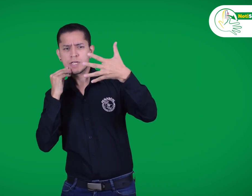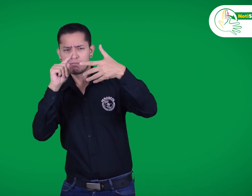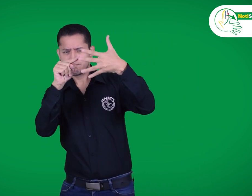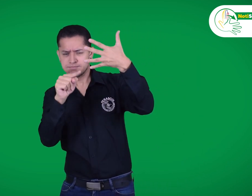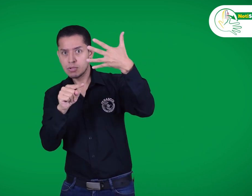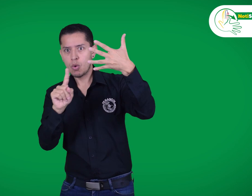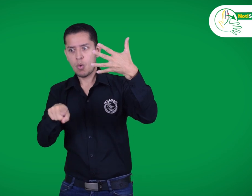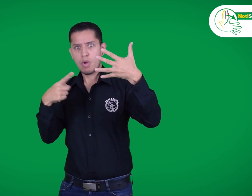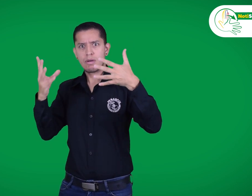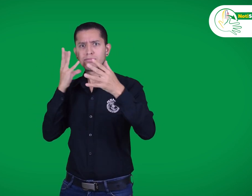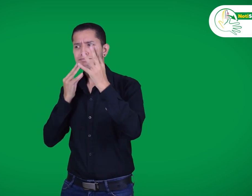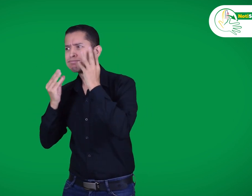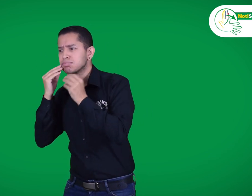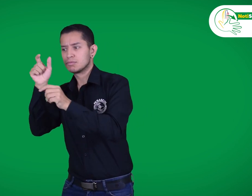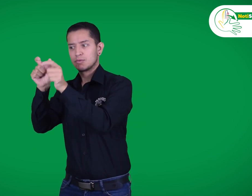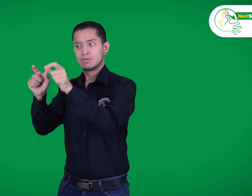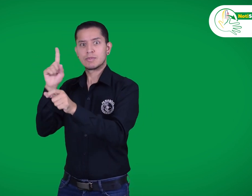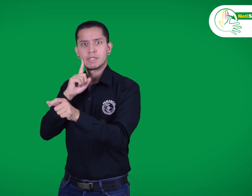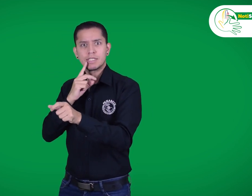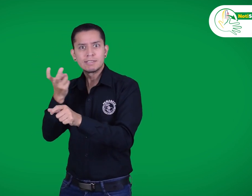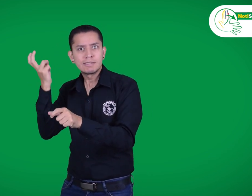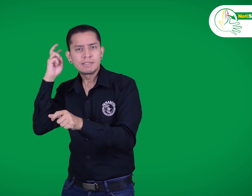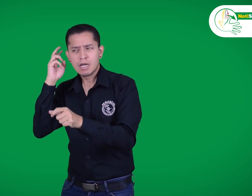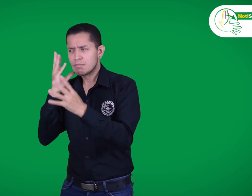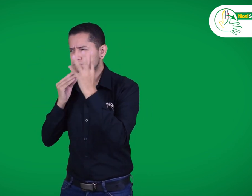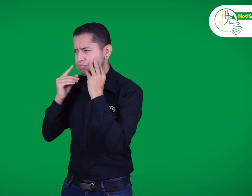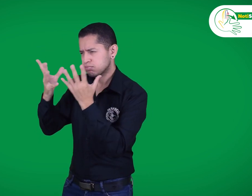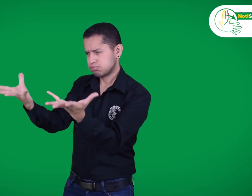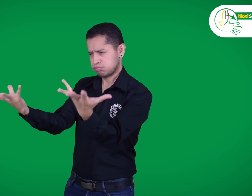y también en la enseñanza de personas sordas con implante coclear.